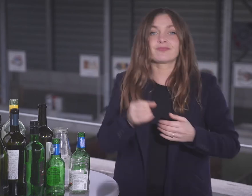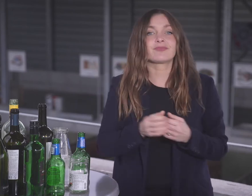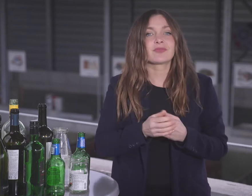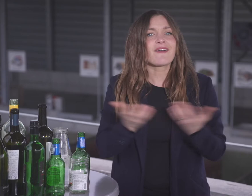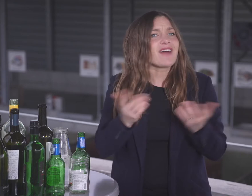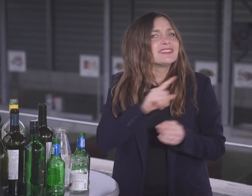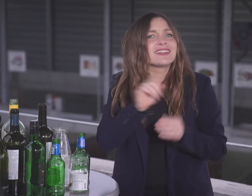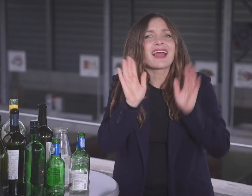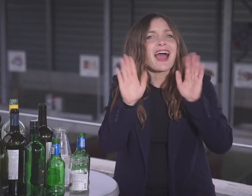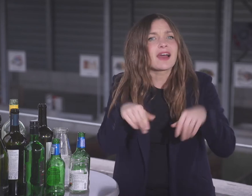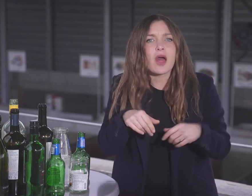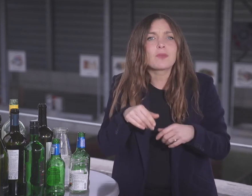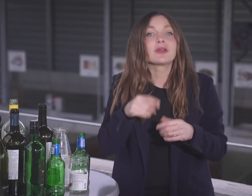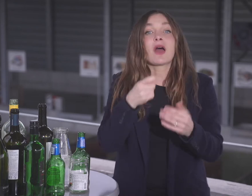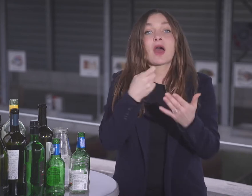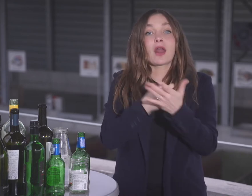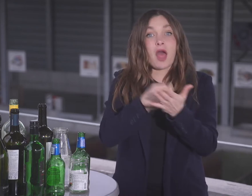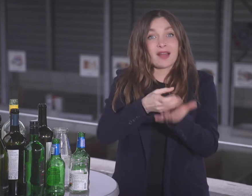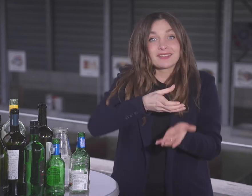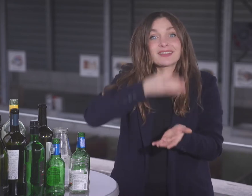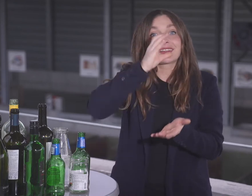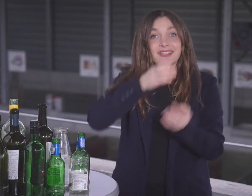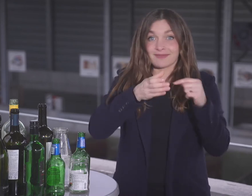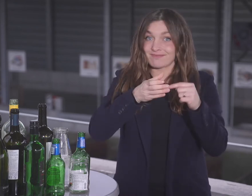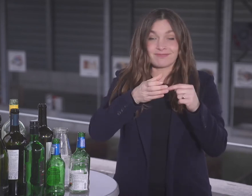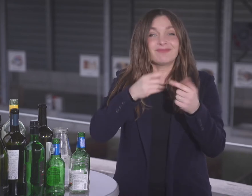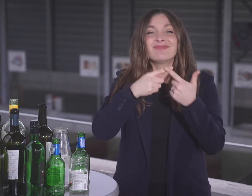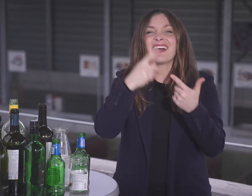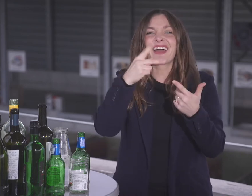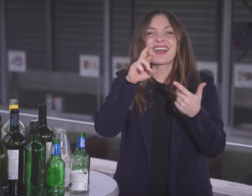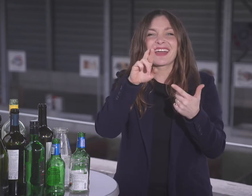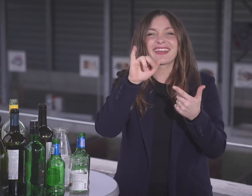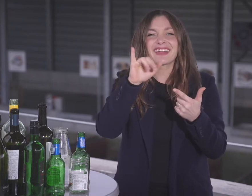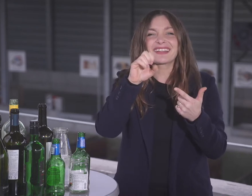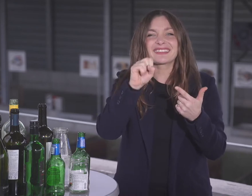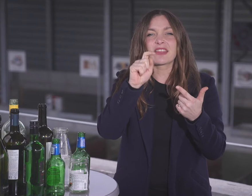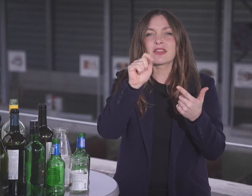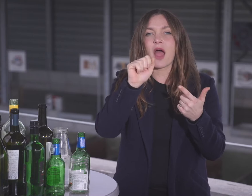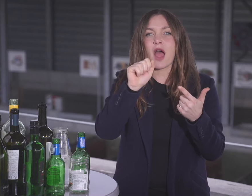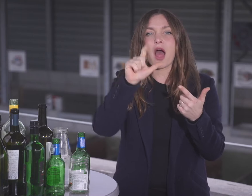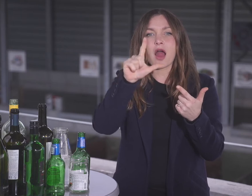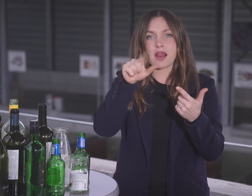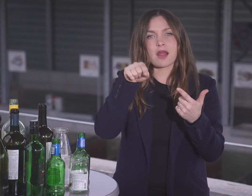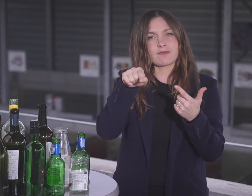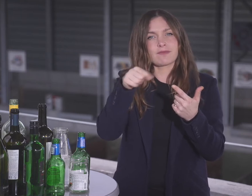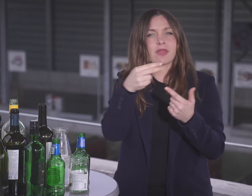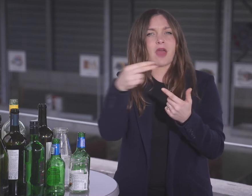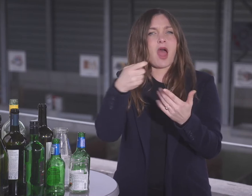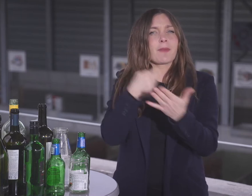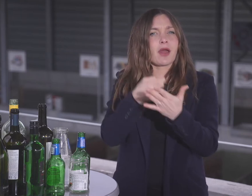Was darf nicht im Glas entsorgt werden? Kristall- und Trinkgläser,